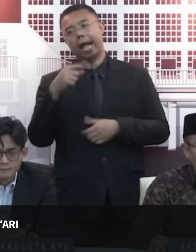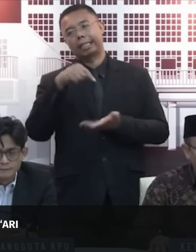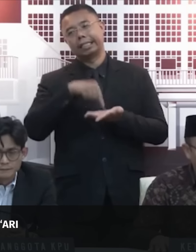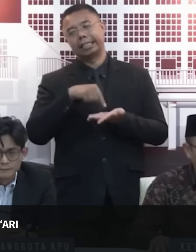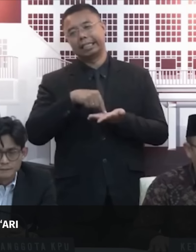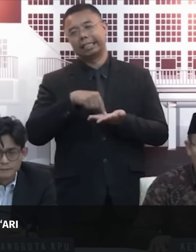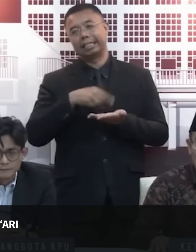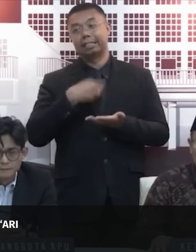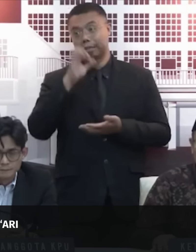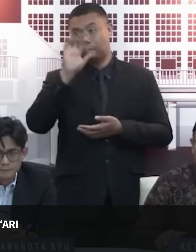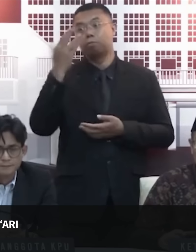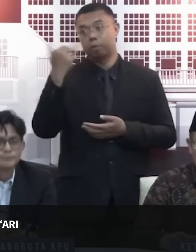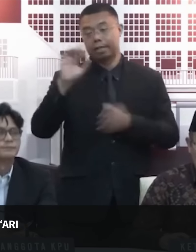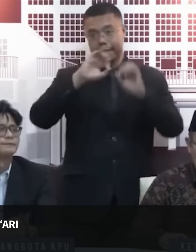Kira-kira begitu ya, teman-teman sekalian.